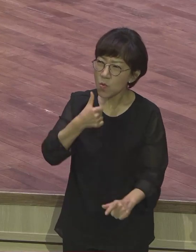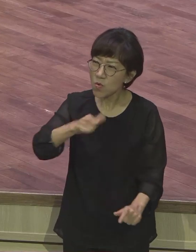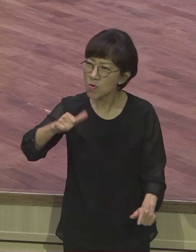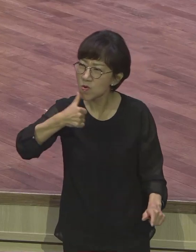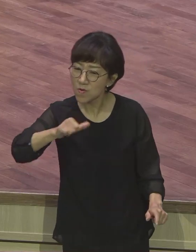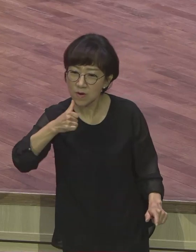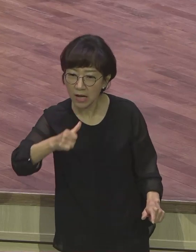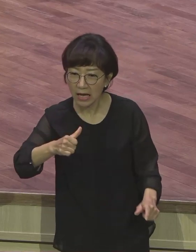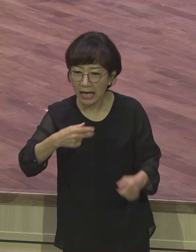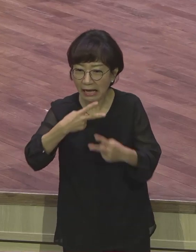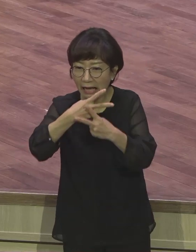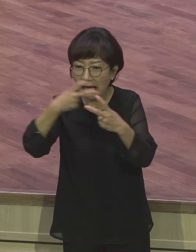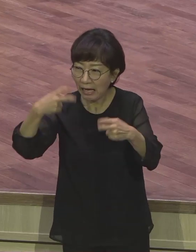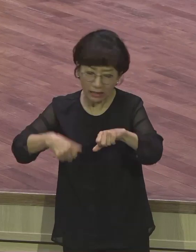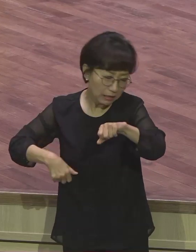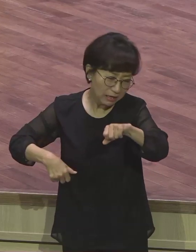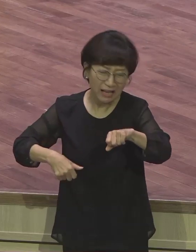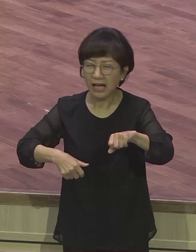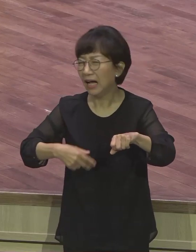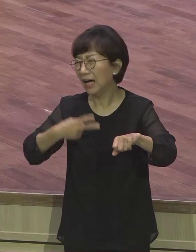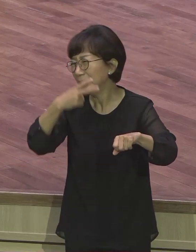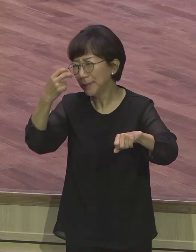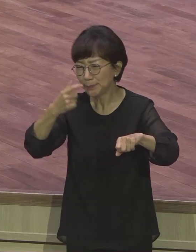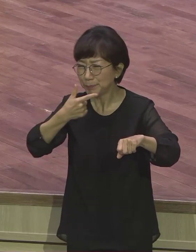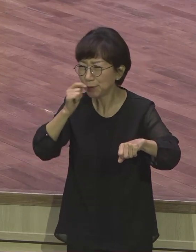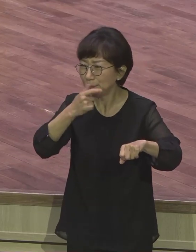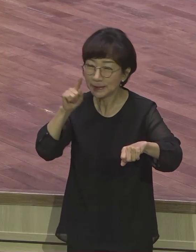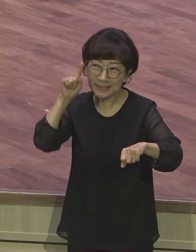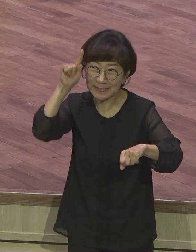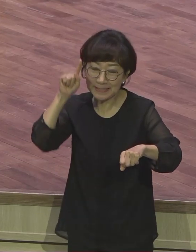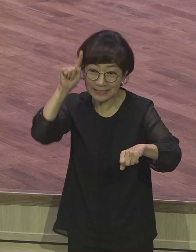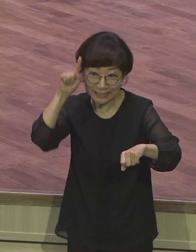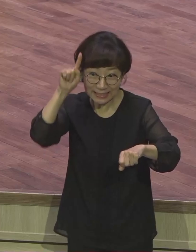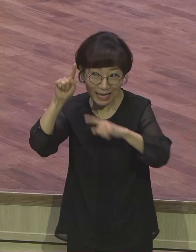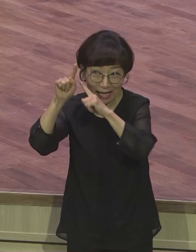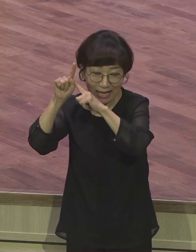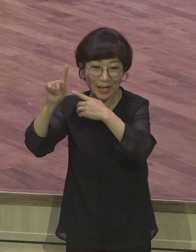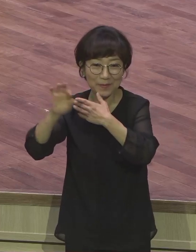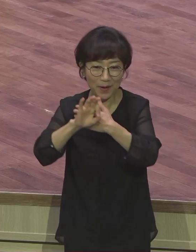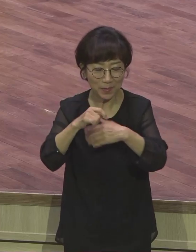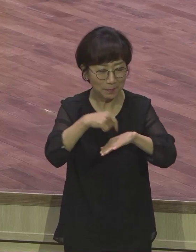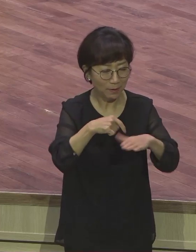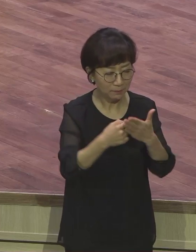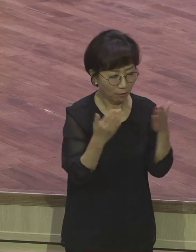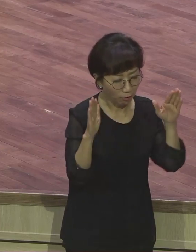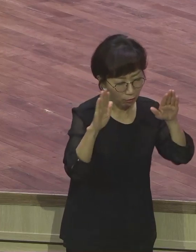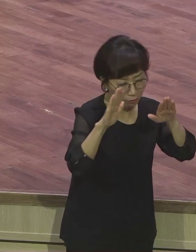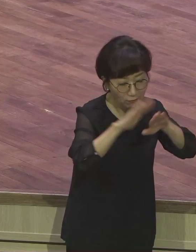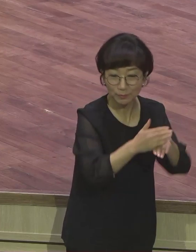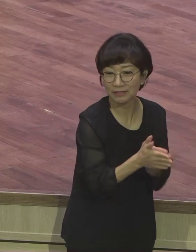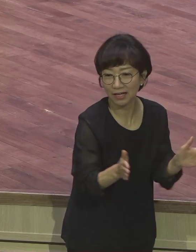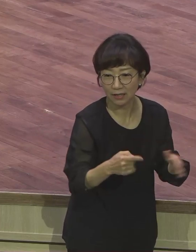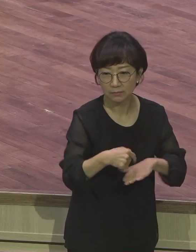왜 이렇게 시간이 이렇게 잠이 모자고 짜증을 내면 그때 어두움이 시작됩니다. 불안이 시작됩니다.